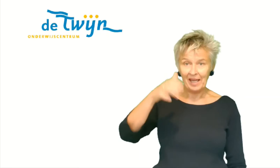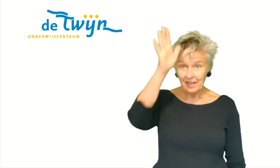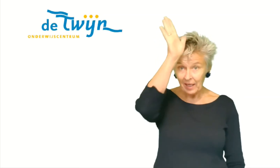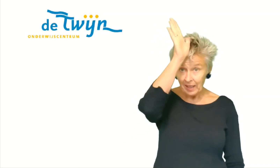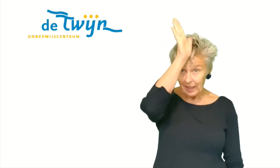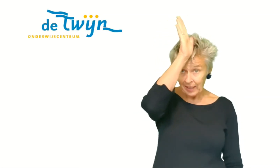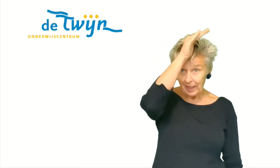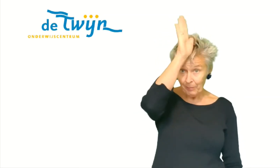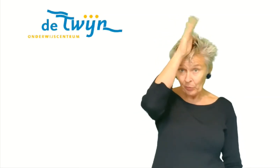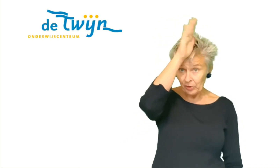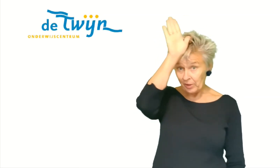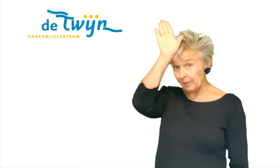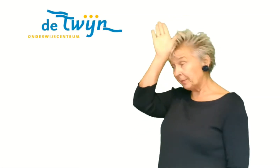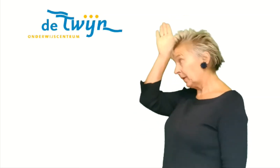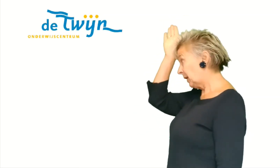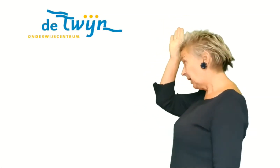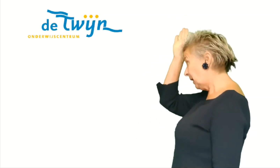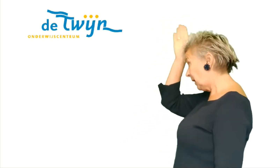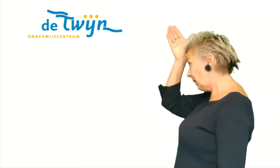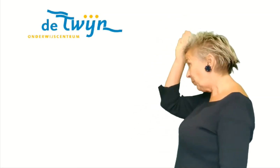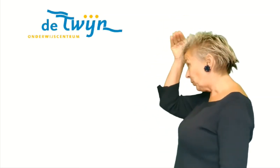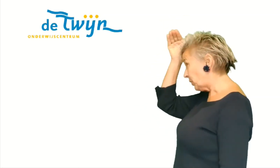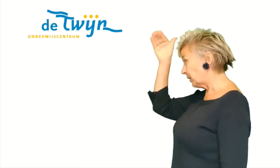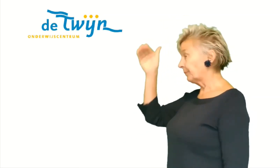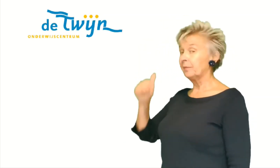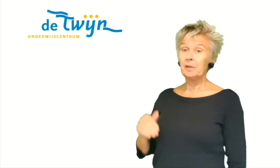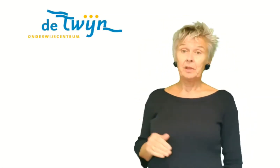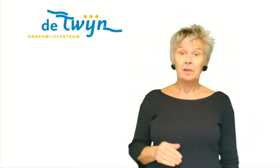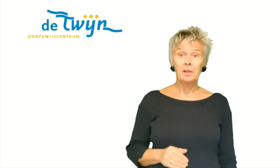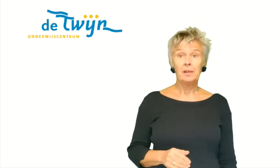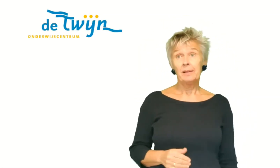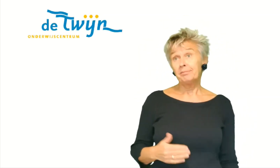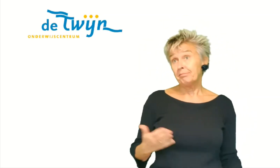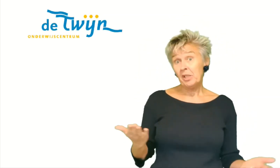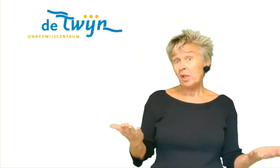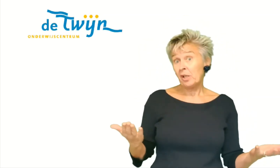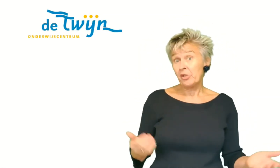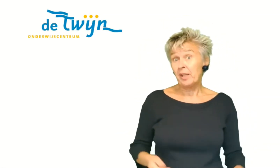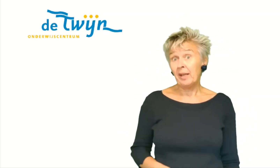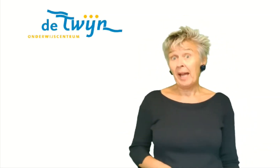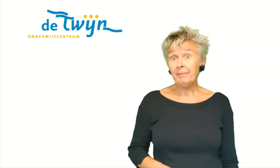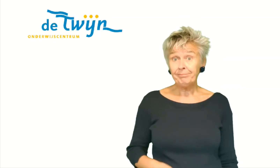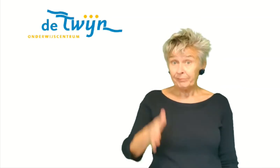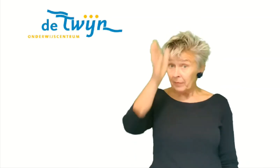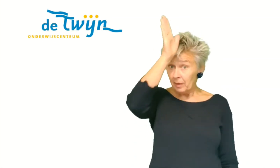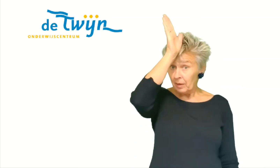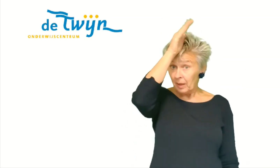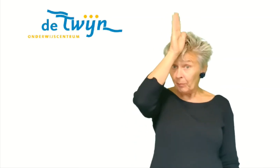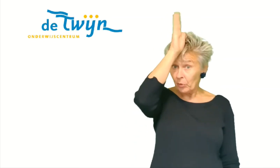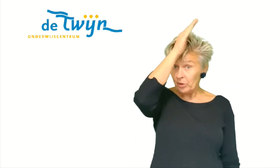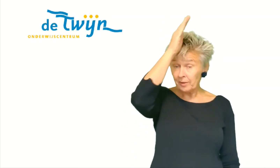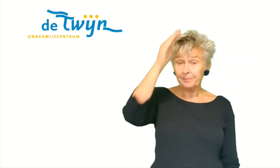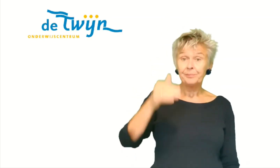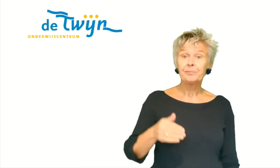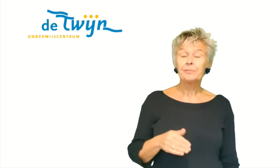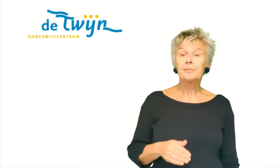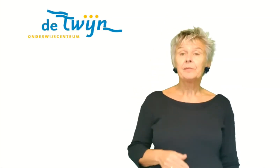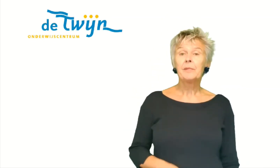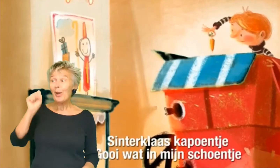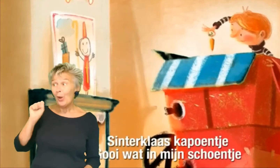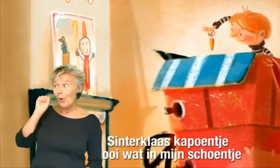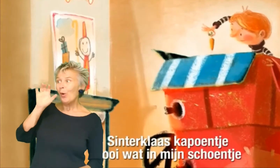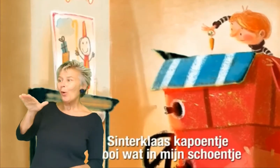Sinterklaas kapoontje, kapoontje. Is er een gecastrede haan? Kapoontje.